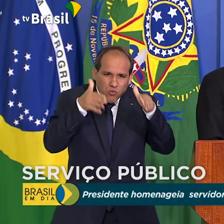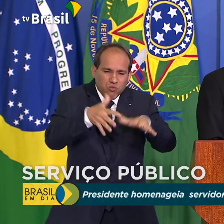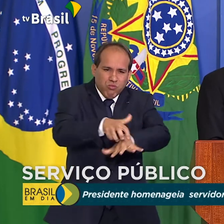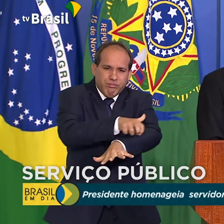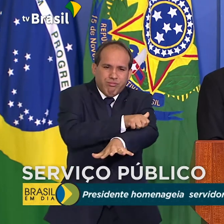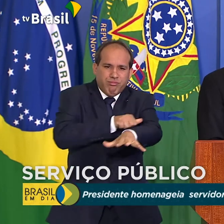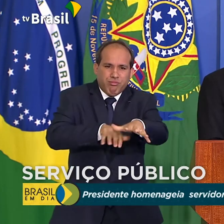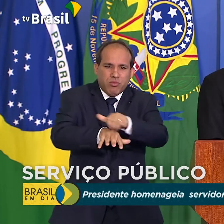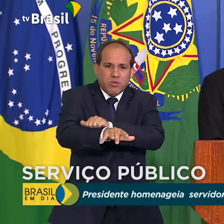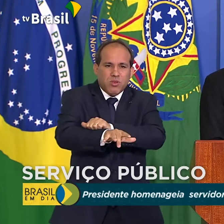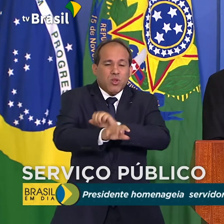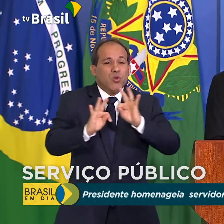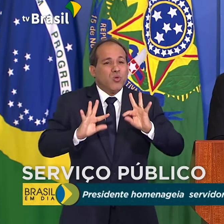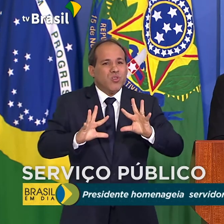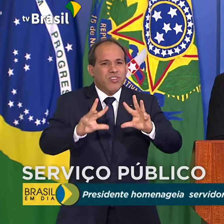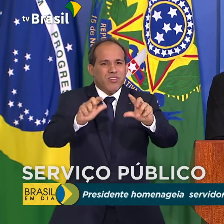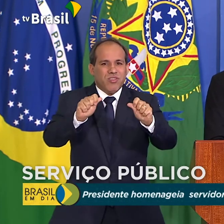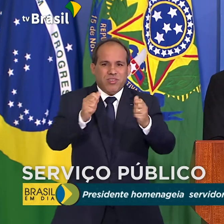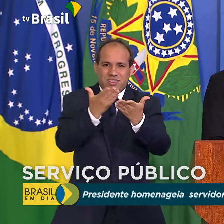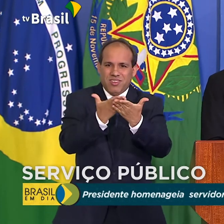de todos vocês.